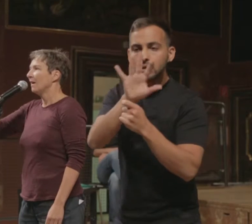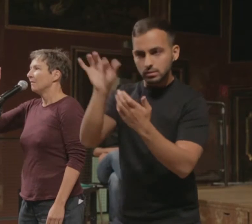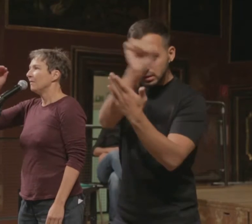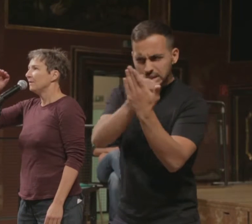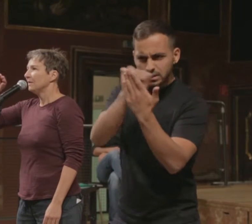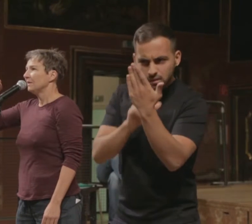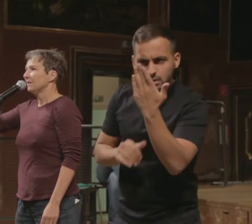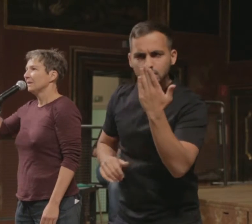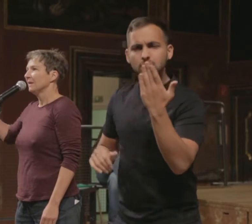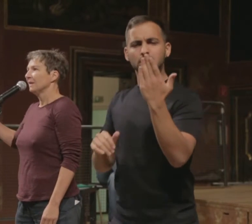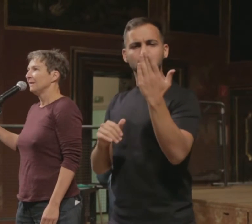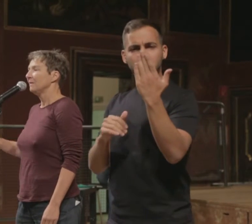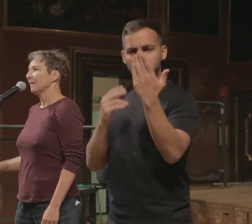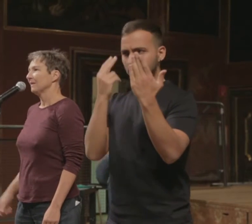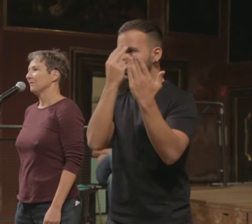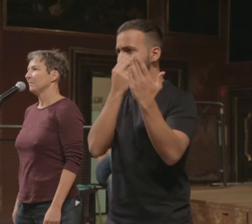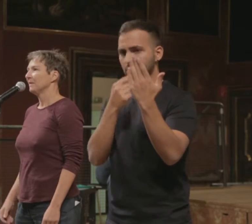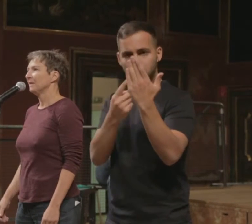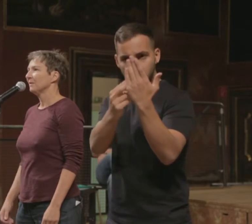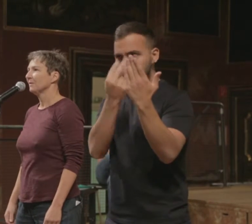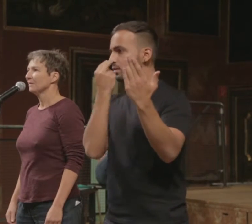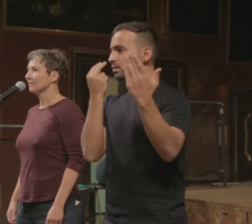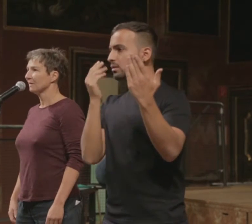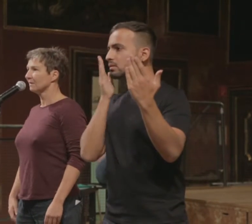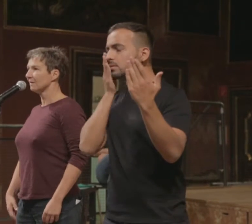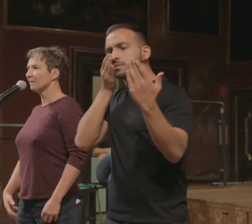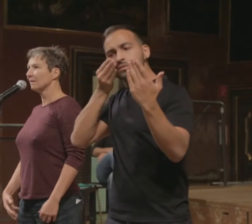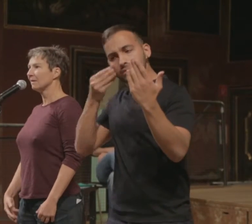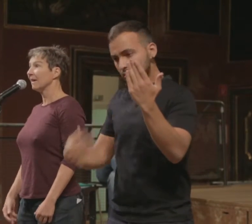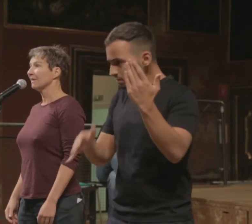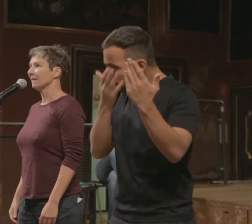wisch dir die Maske vom Gesicht und wachse.